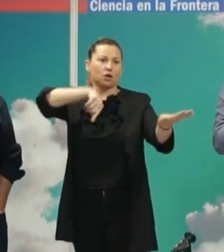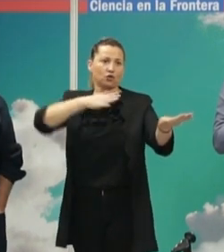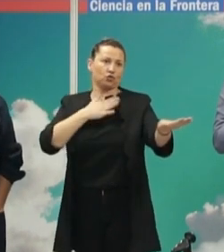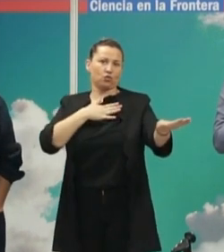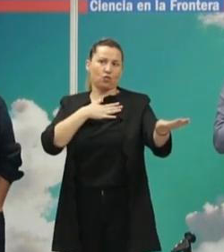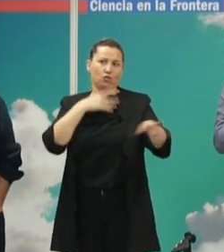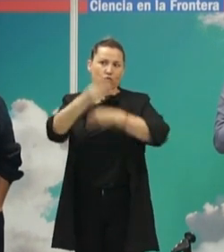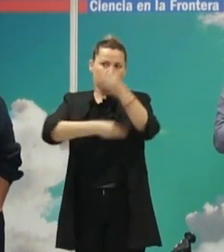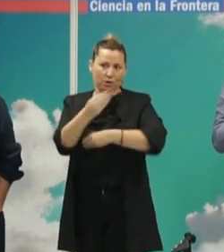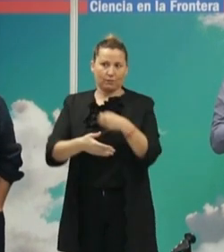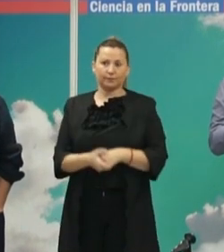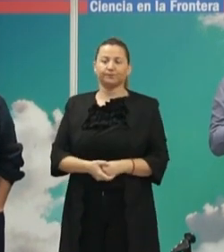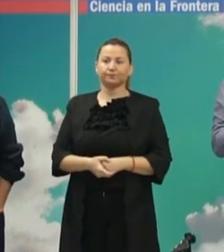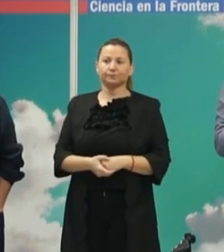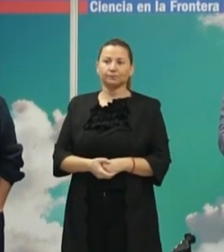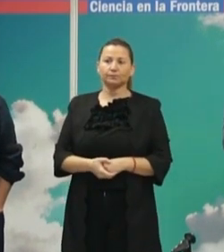hacer.